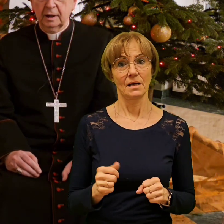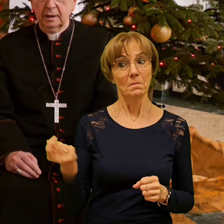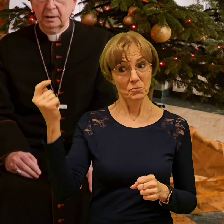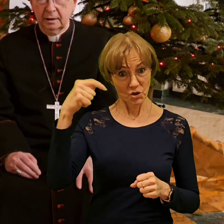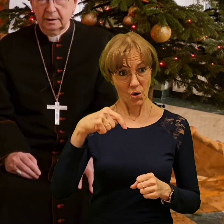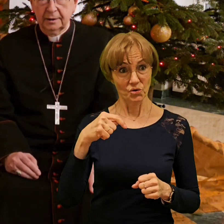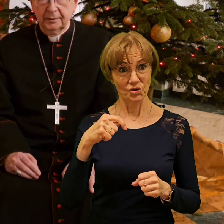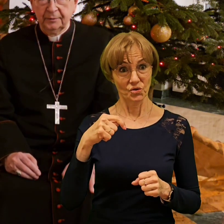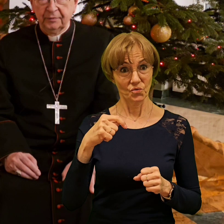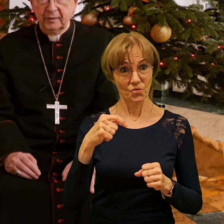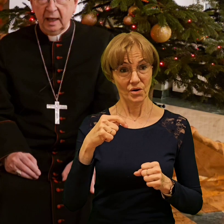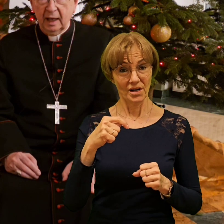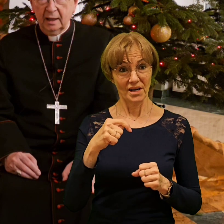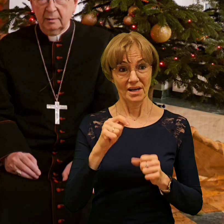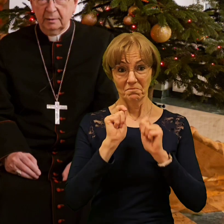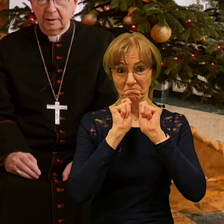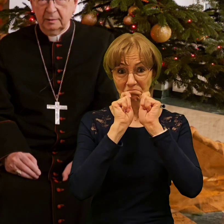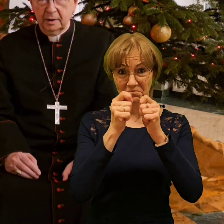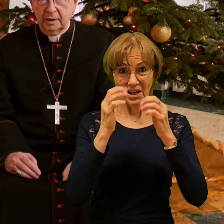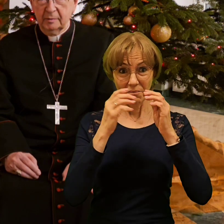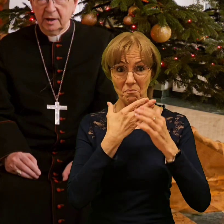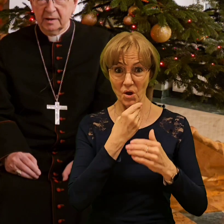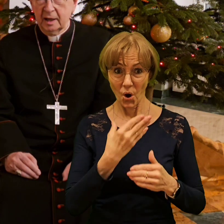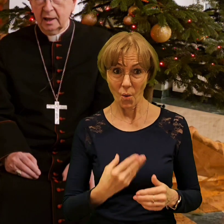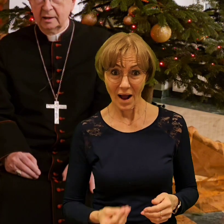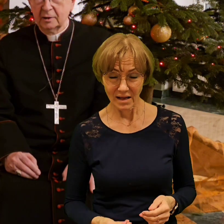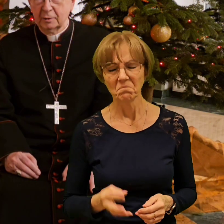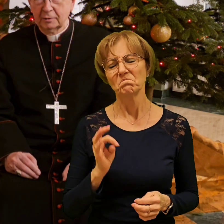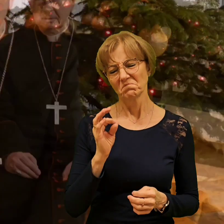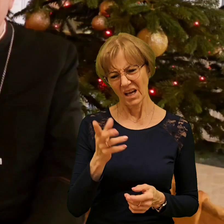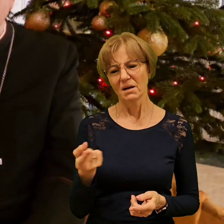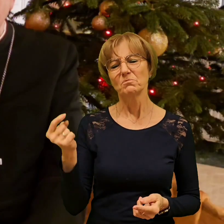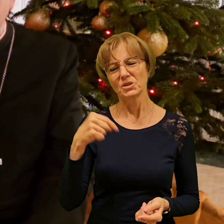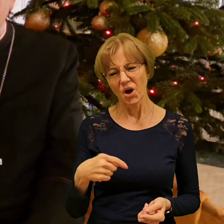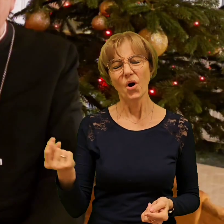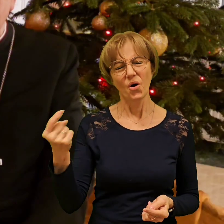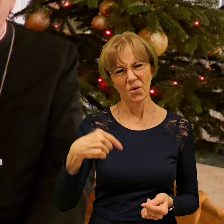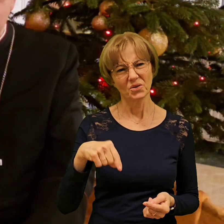ale potem się zniechęcił, bo praktycznie